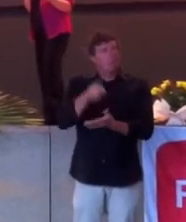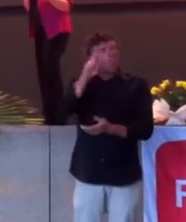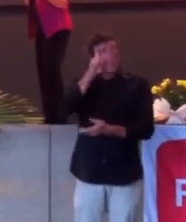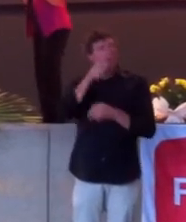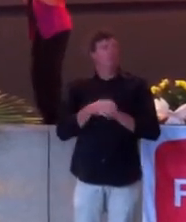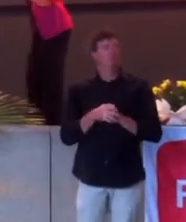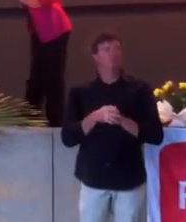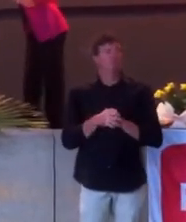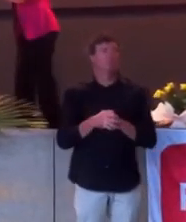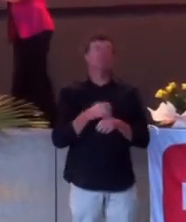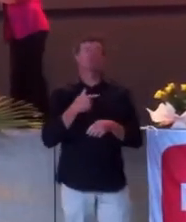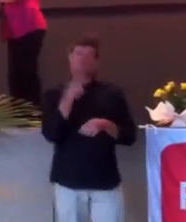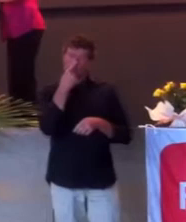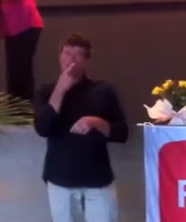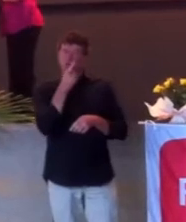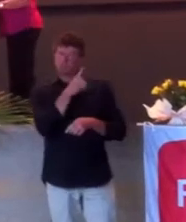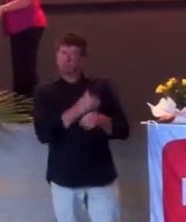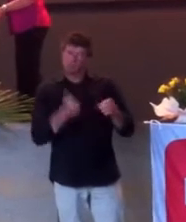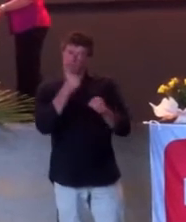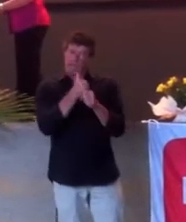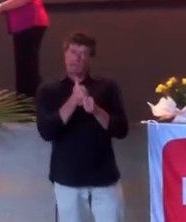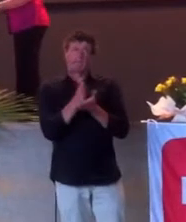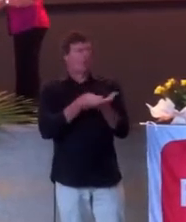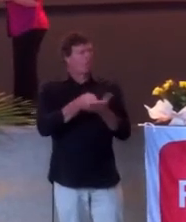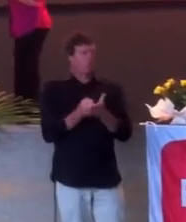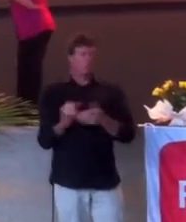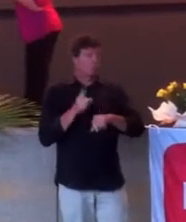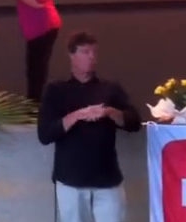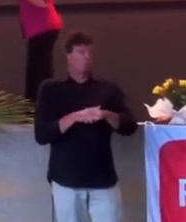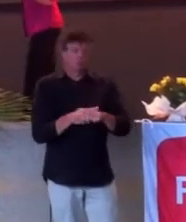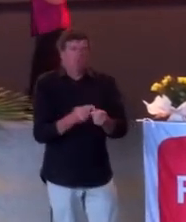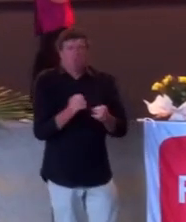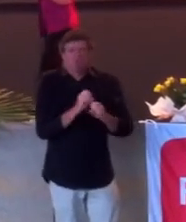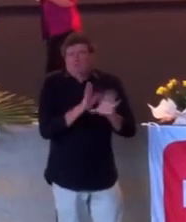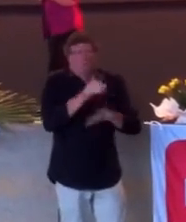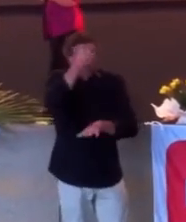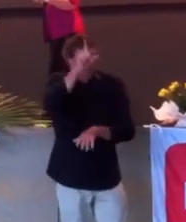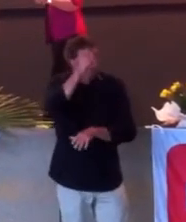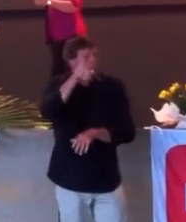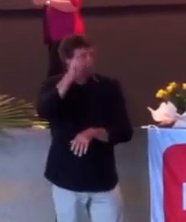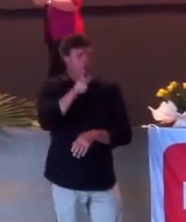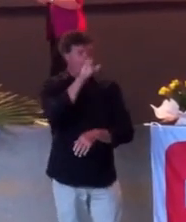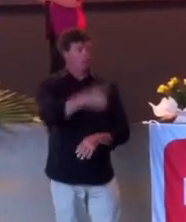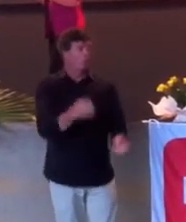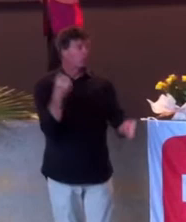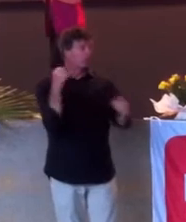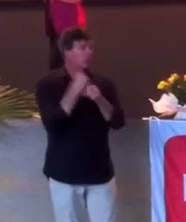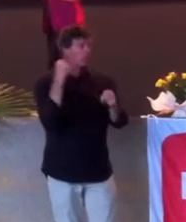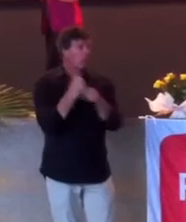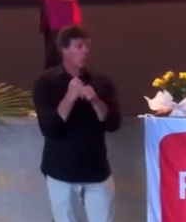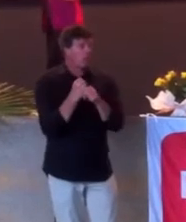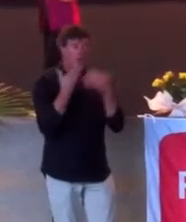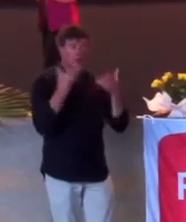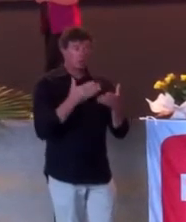Je crois qu'il faut introduire un salaire minimum pour raison extrêmement simple.'est de la logique pure. Quelqu'un qui travaille aujourd'hui dans un pays